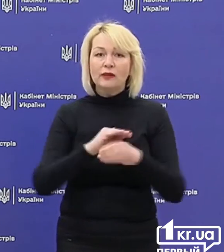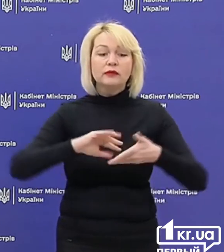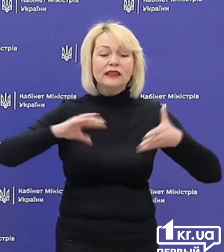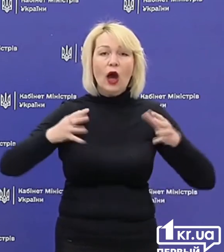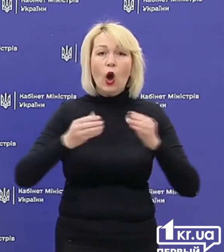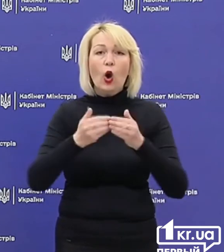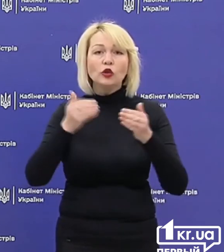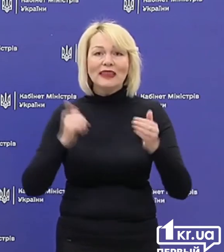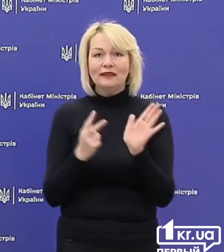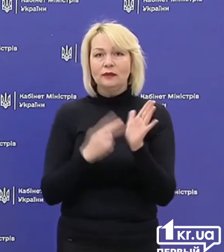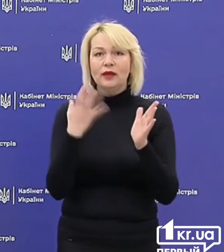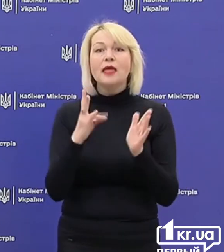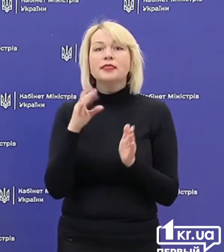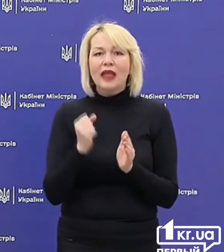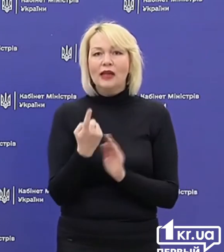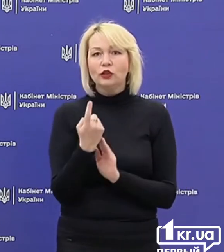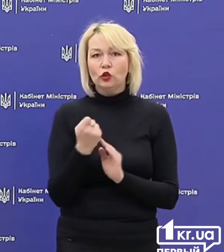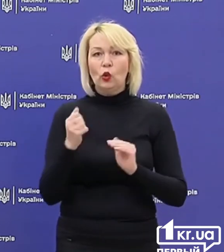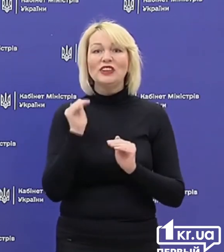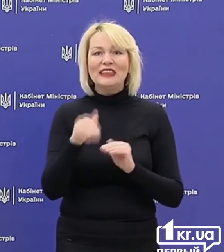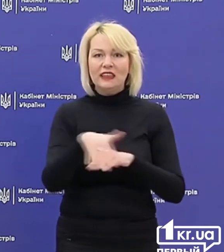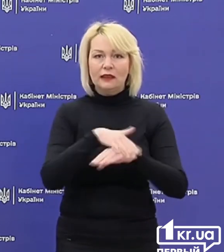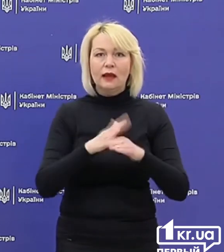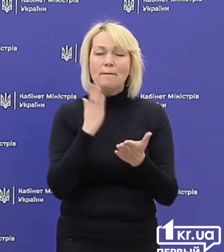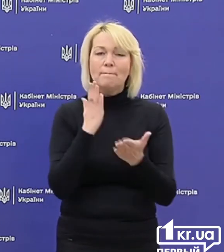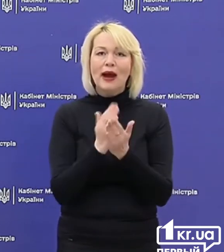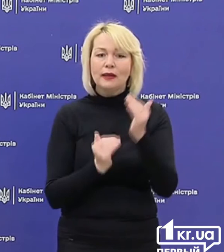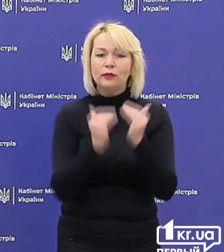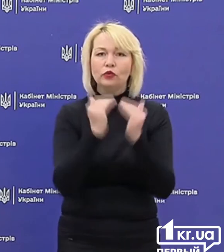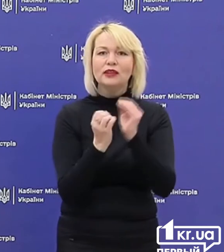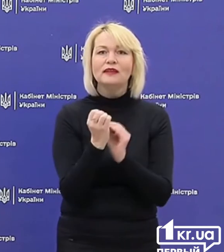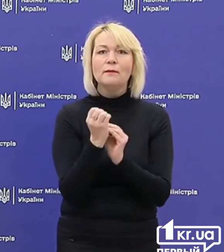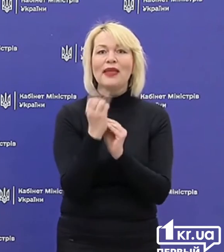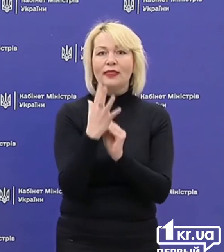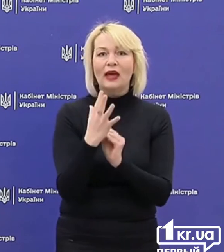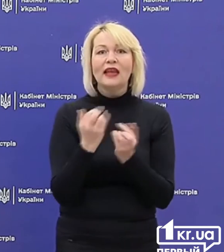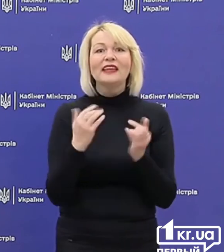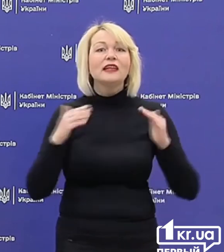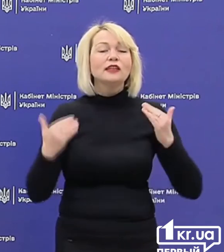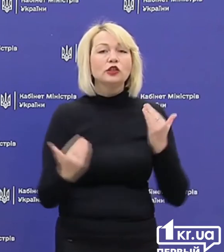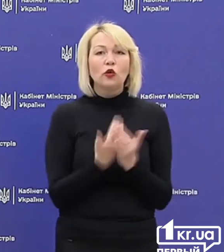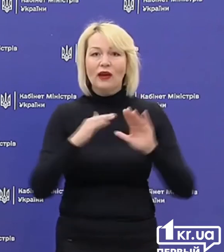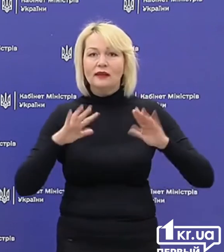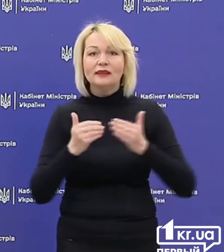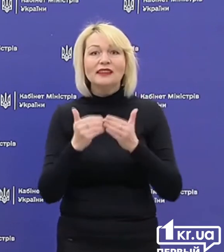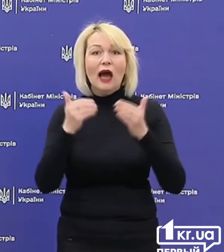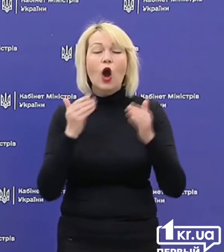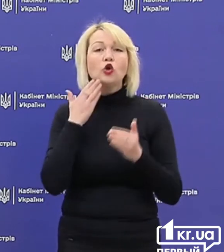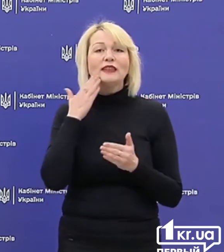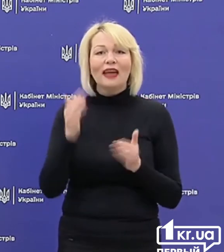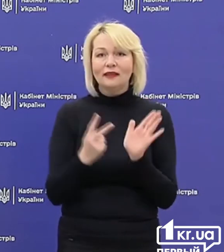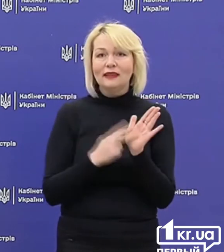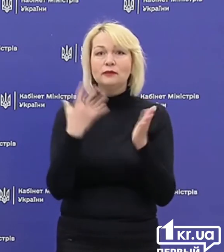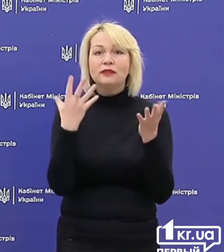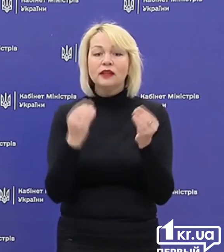останні 7 днів на 100 тисяч населення. Має бути на рівні 15 тисяч. І кількість нових випадків за останні 7 днів